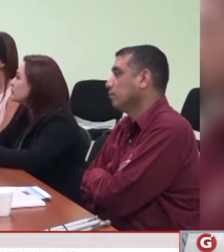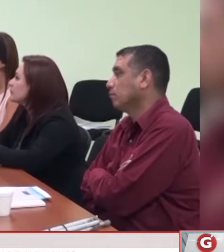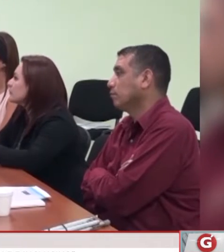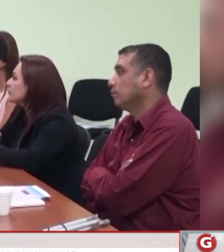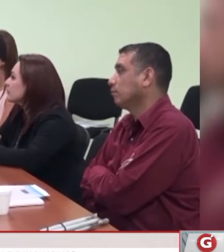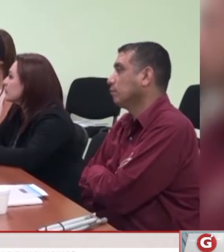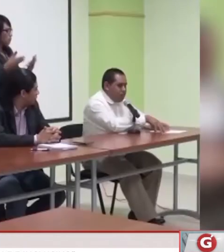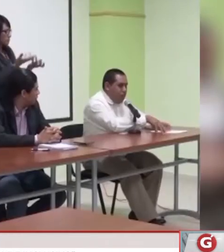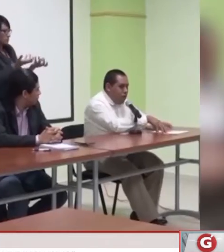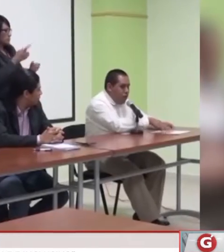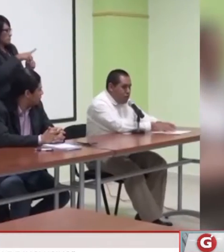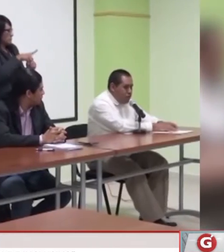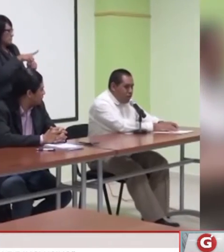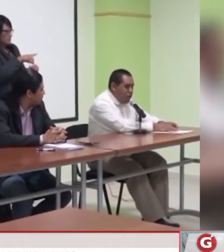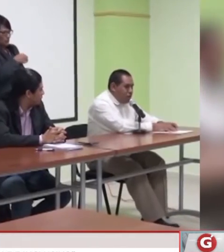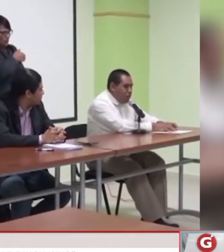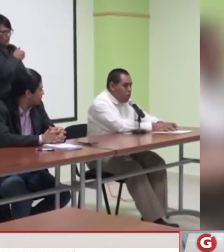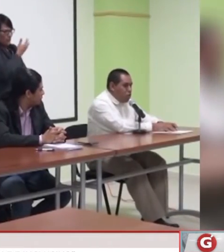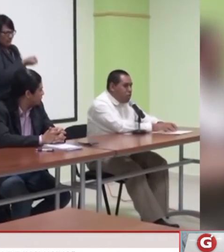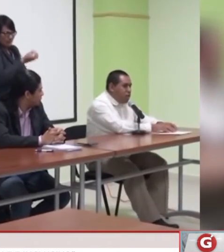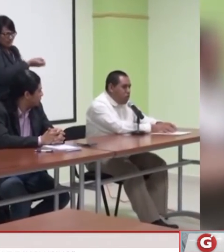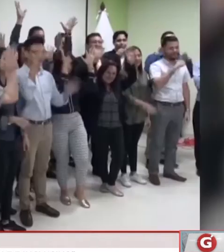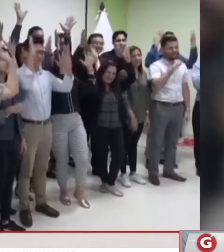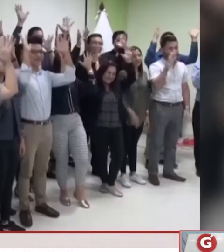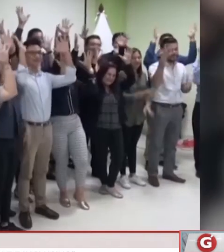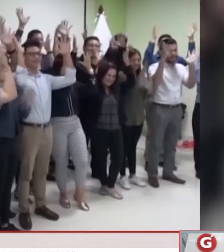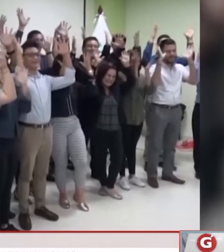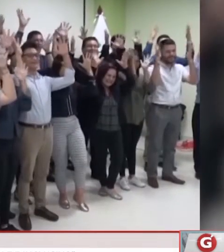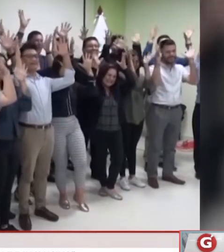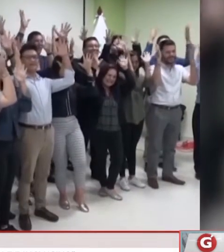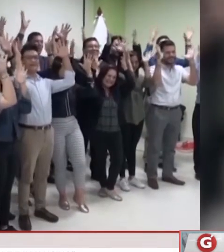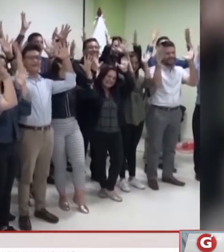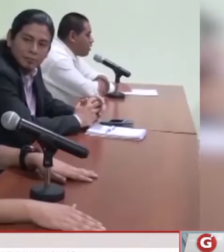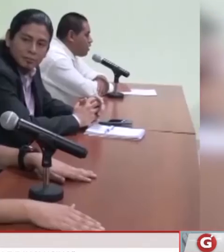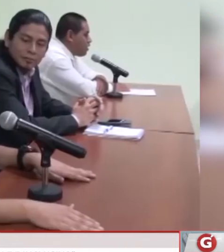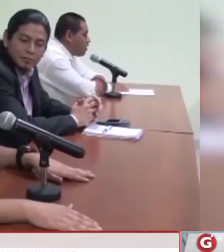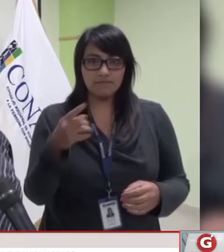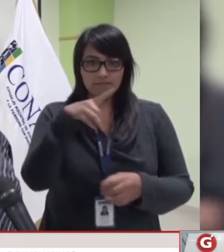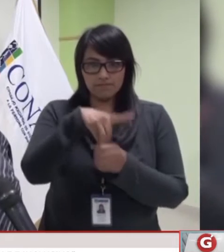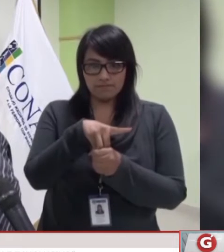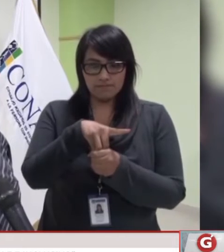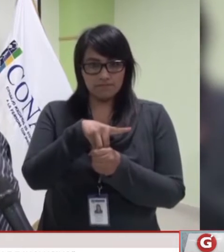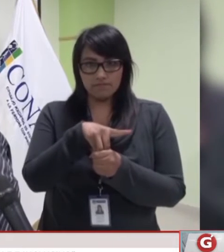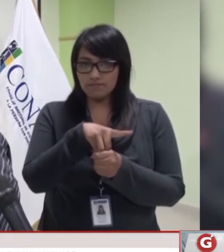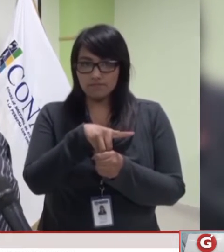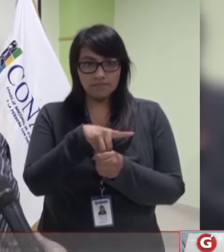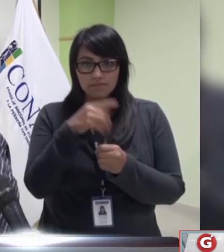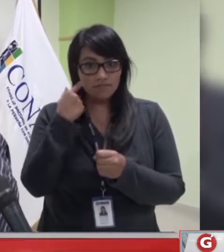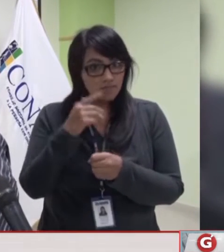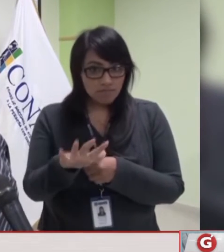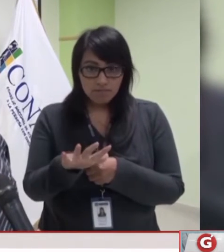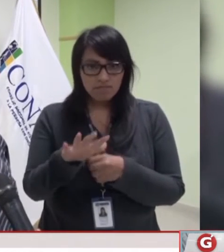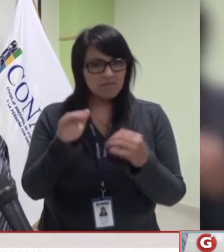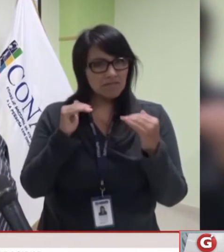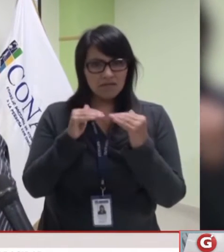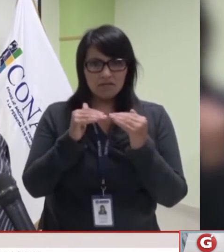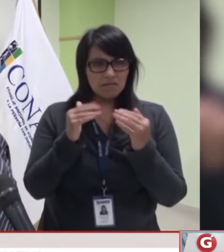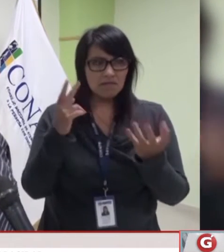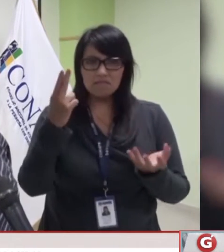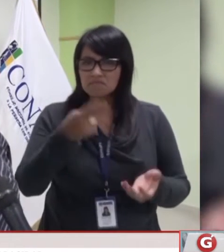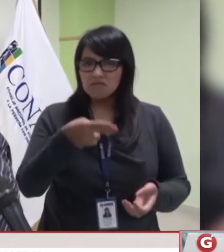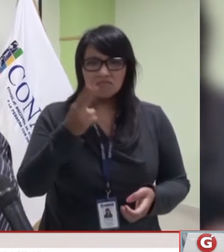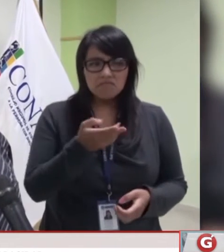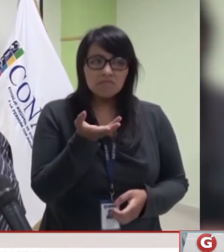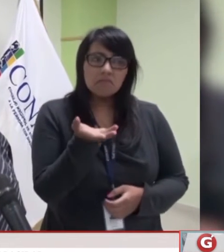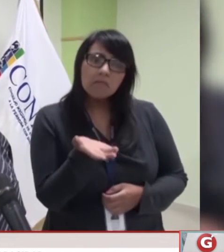al referirse a personas con discapacidad y su entorno social. Ya no se puede seguir viendo con aquel enfoque